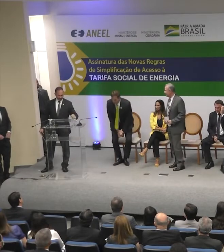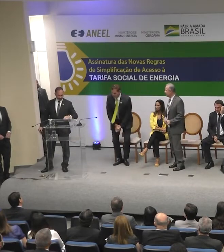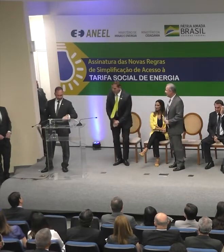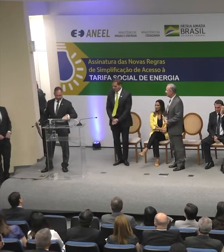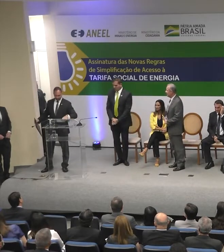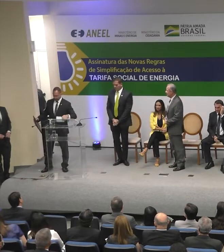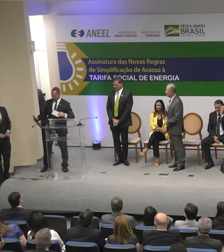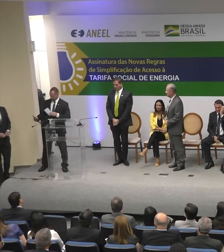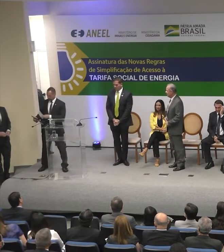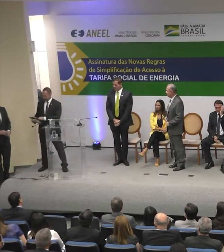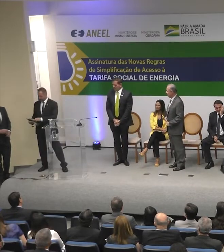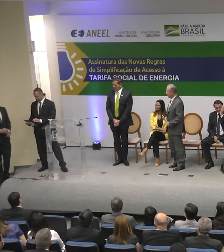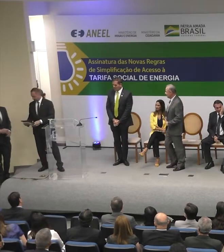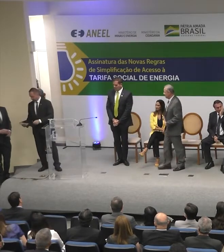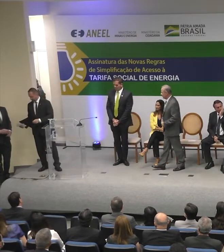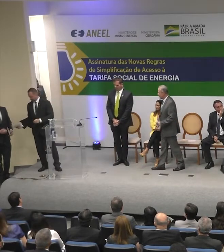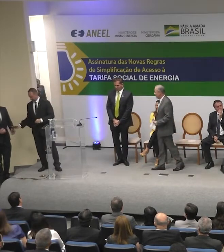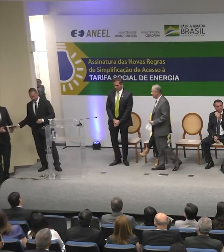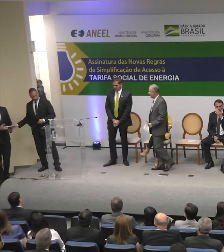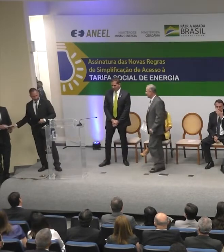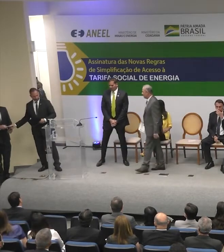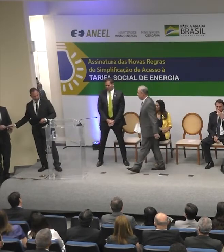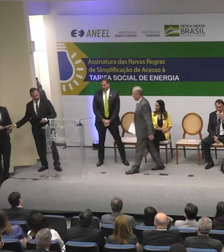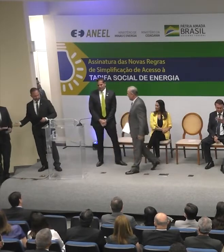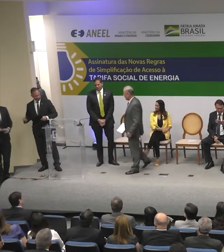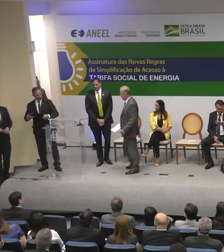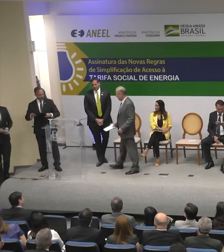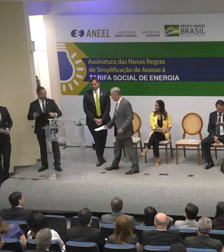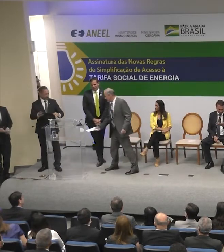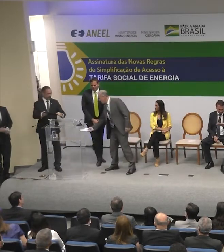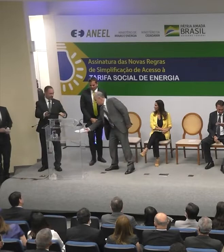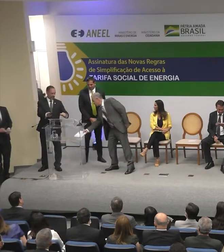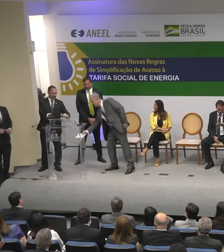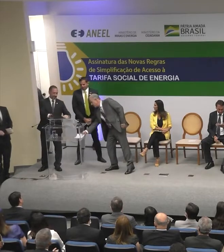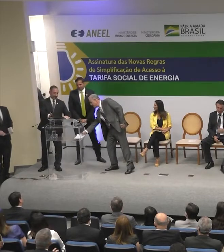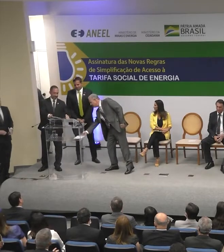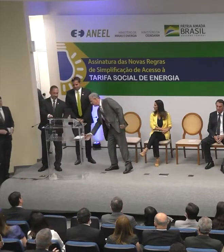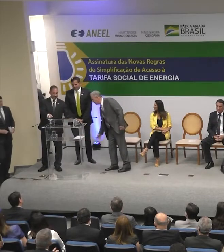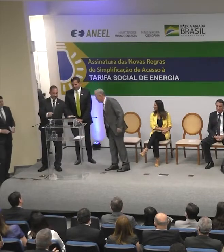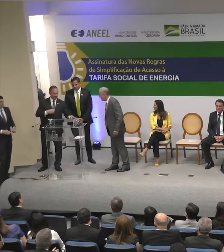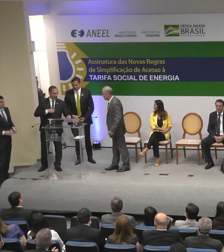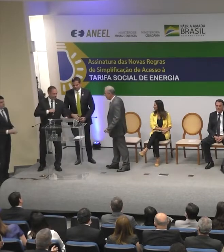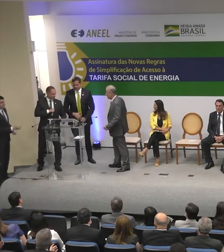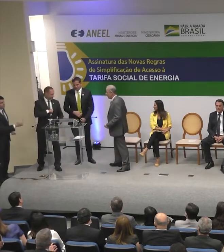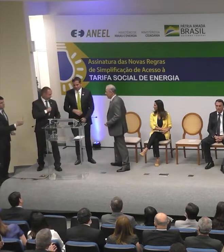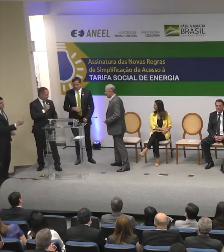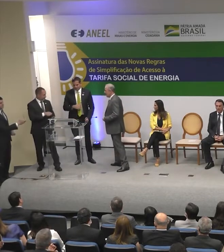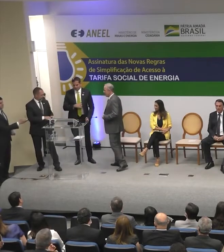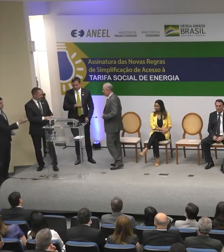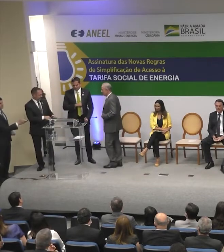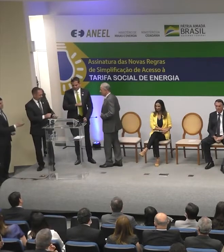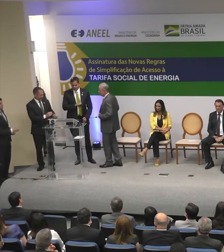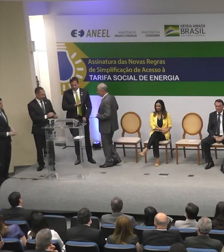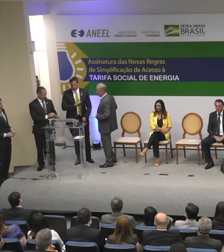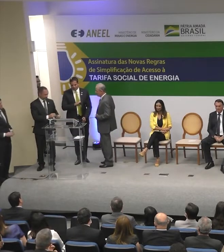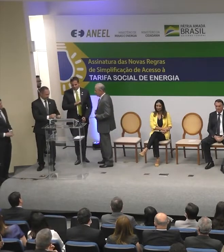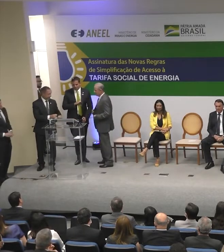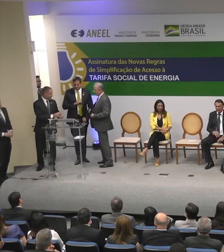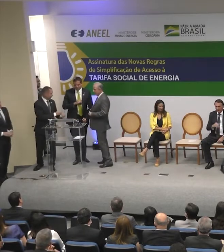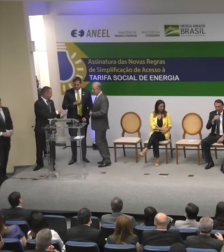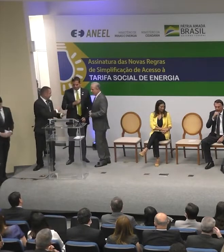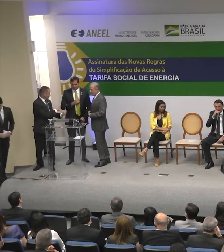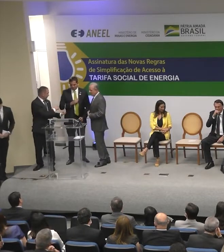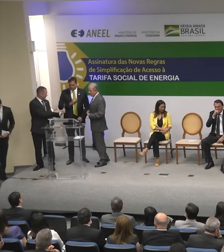que assinará a resolução normativa que aprova as regras de simplificação de acesso à tarifa social.